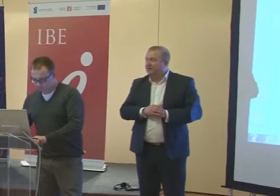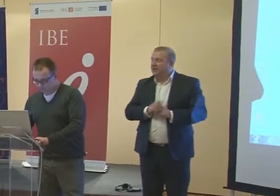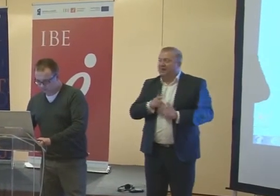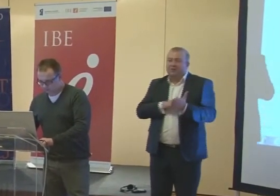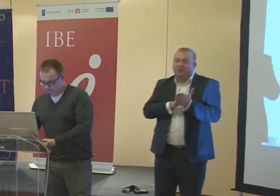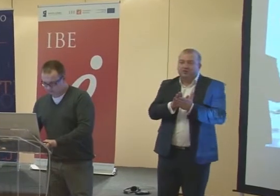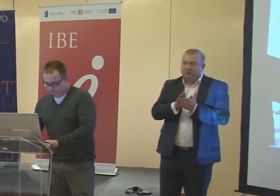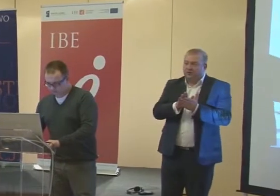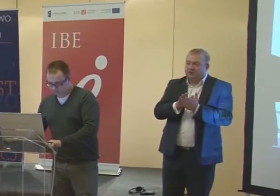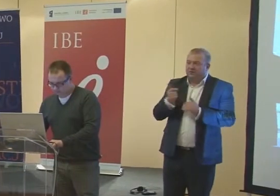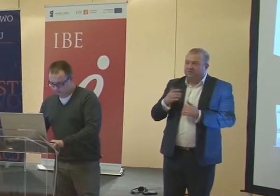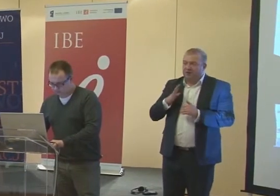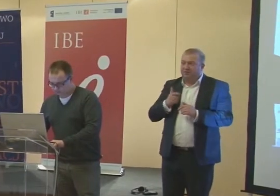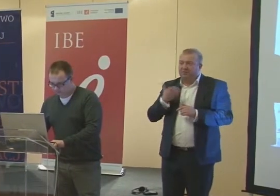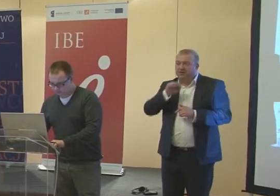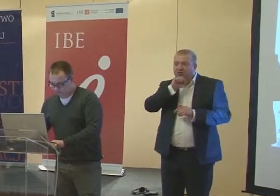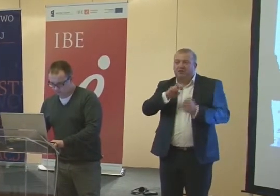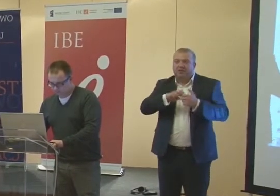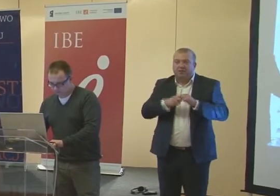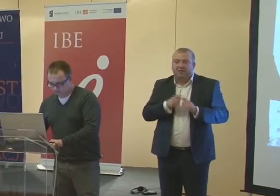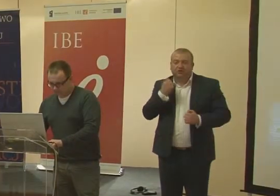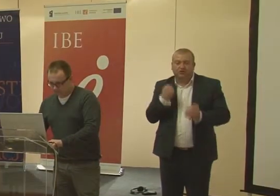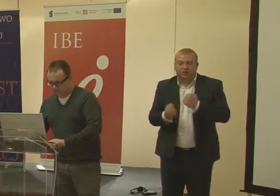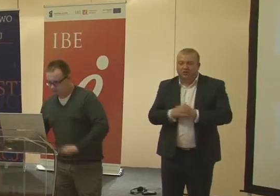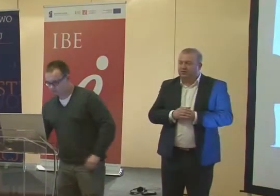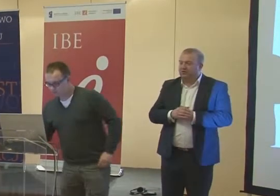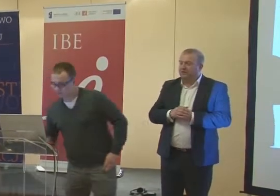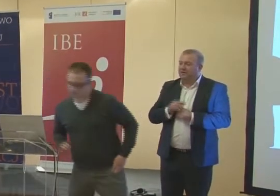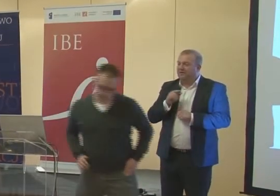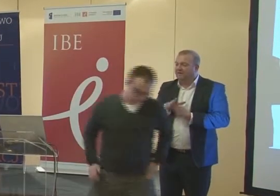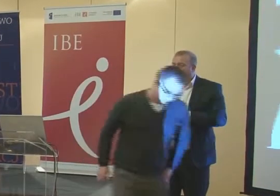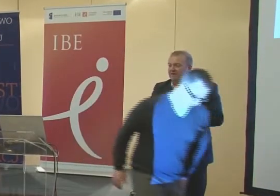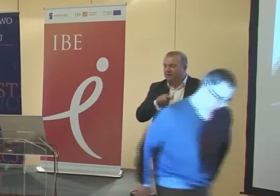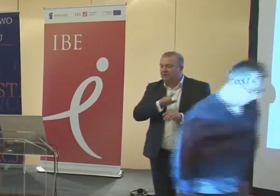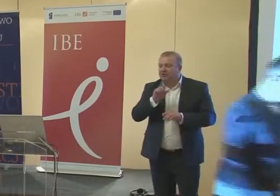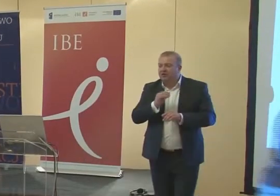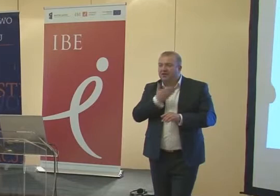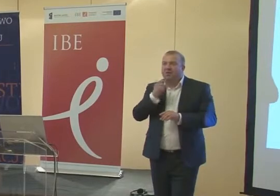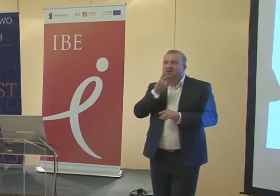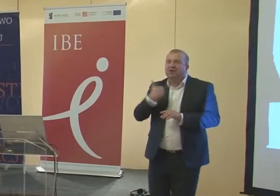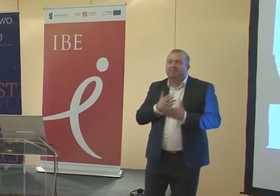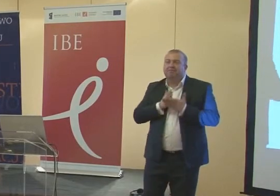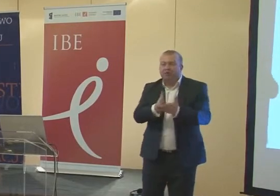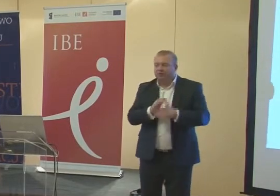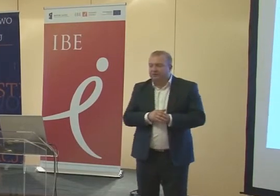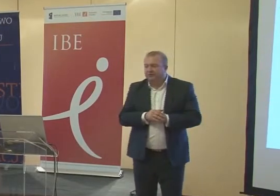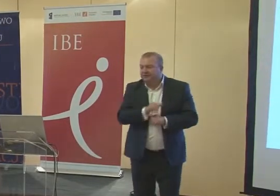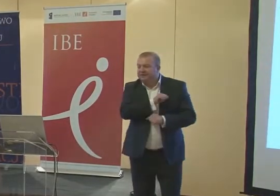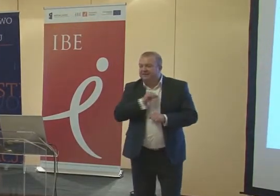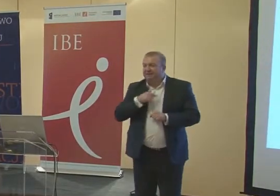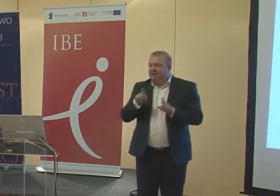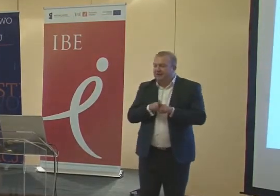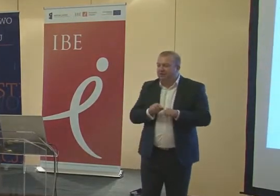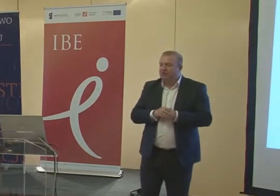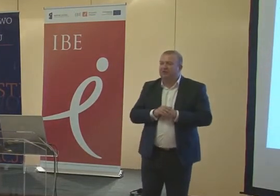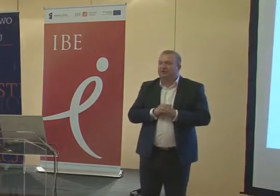początku mieliśmy bardzo duże problemy, trudności w tym, że nie miał kto nam pomóc. Z sami też, bo